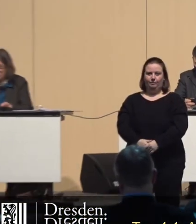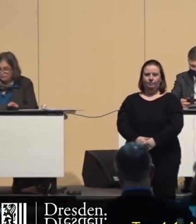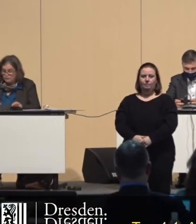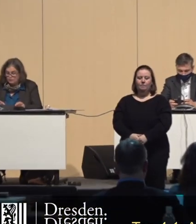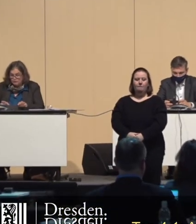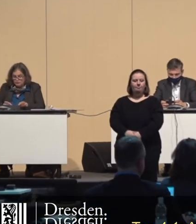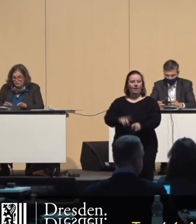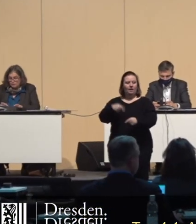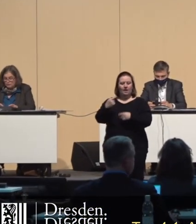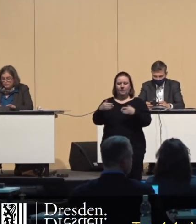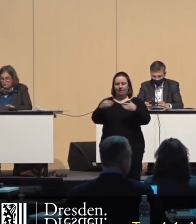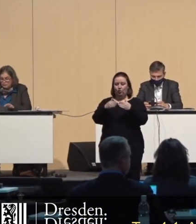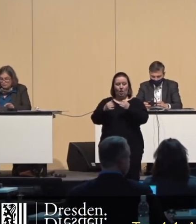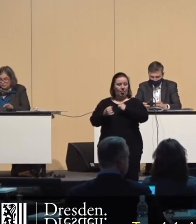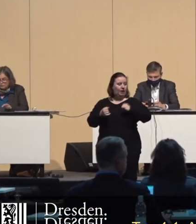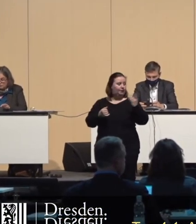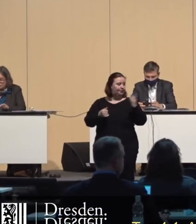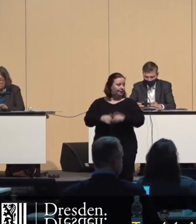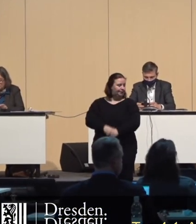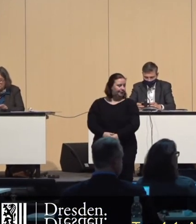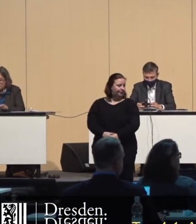Als nächste Fraktion die Linke, Herr Wittler.